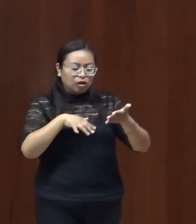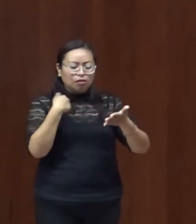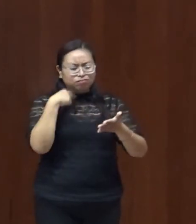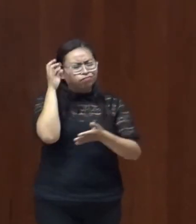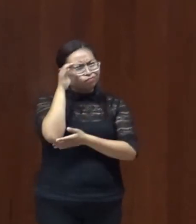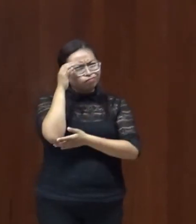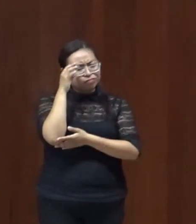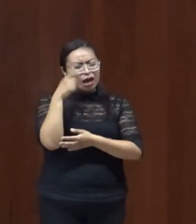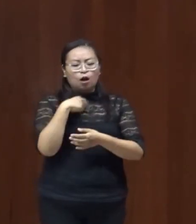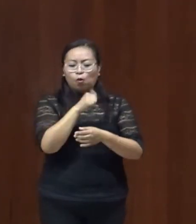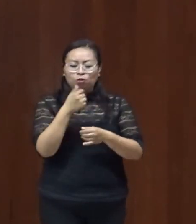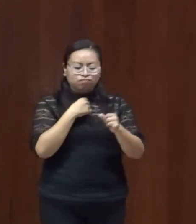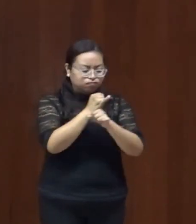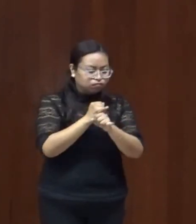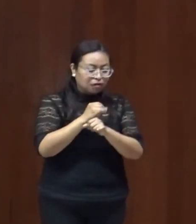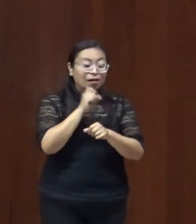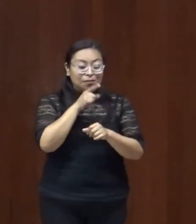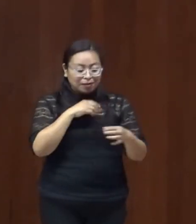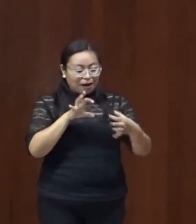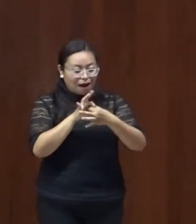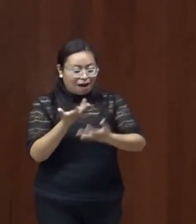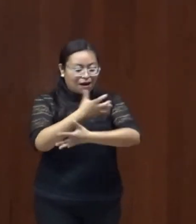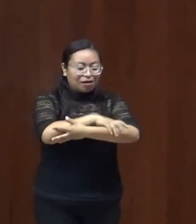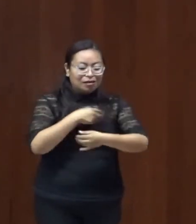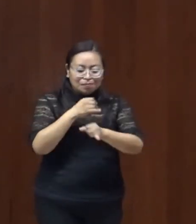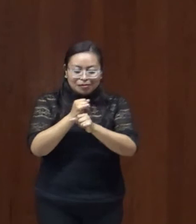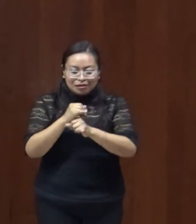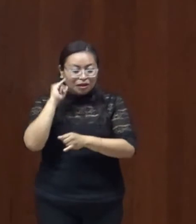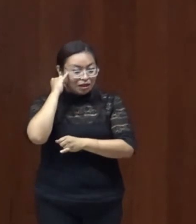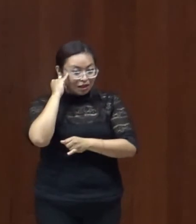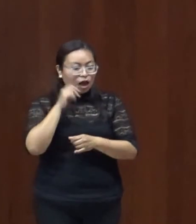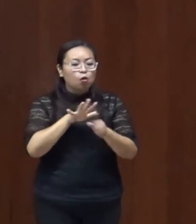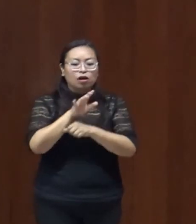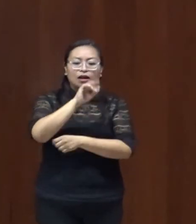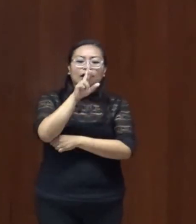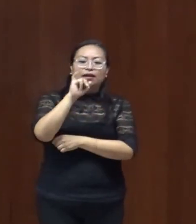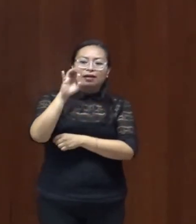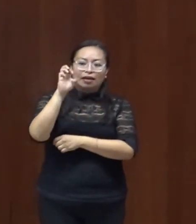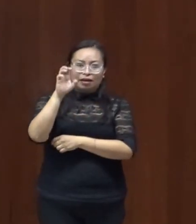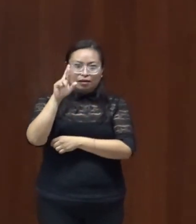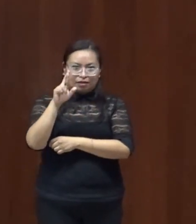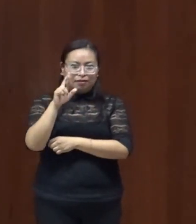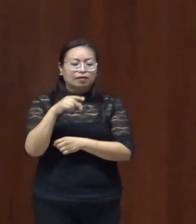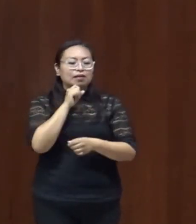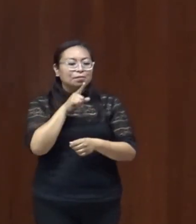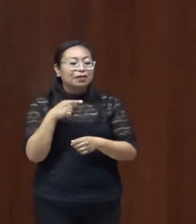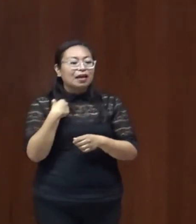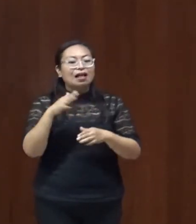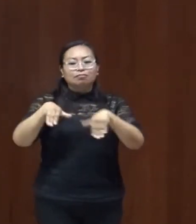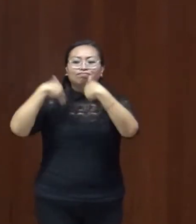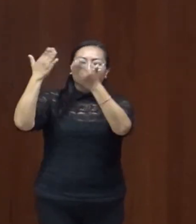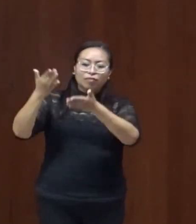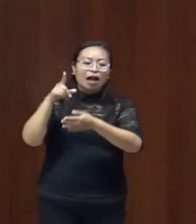pertenece a la red de investigación en educación rural en México RIE y es asesora externa de la casa de ciencias